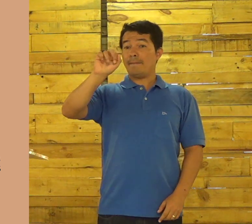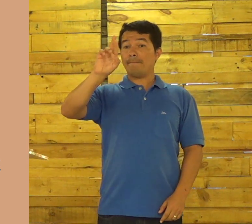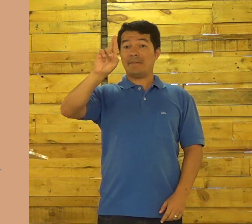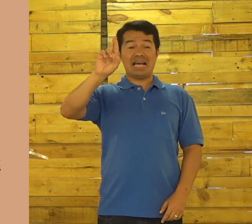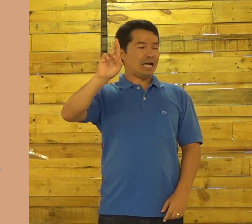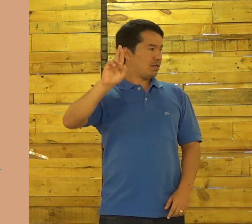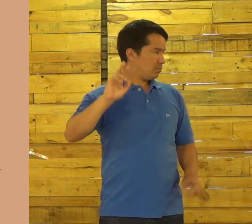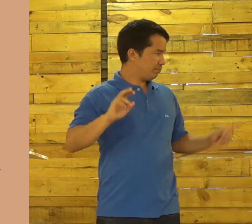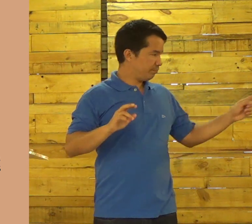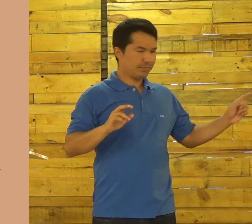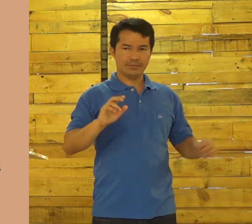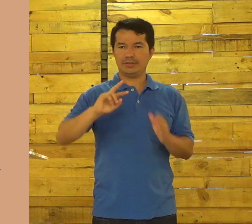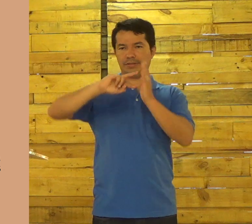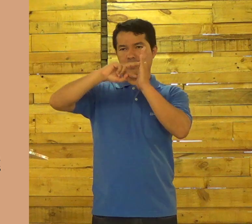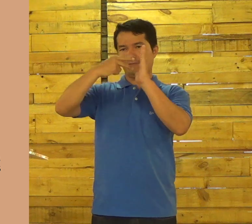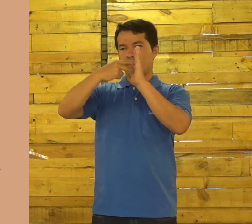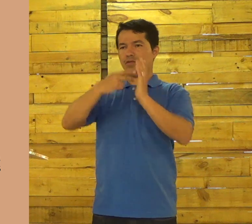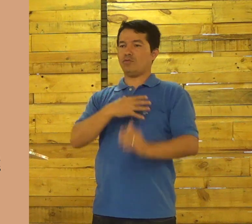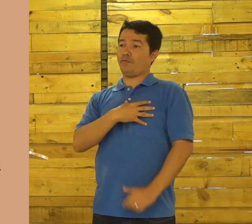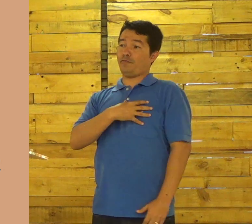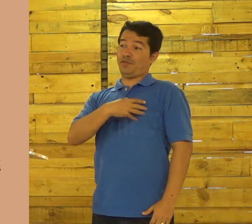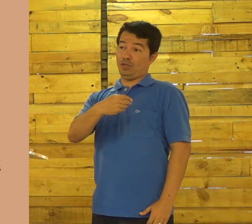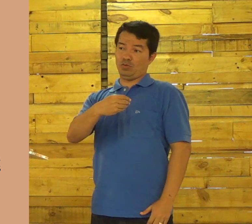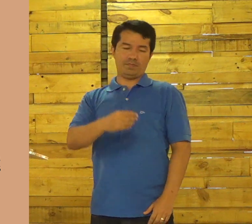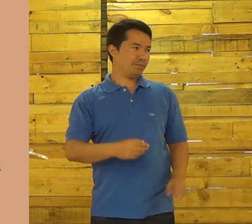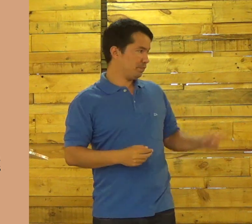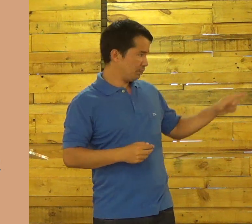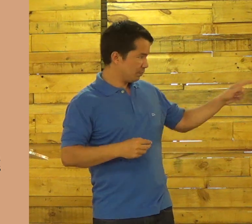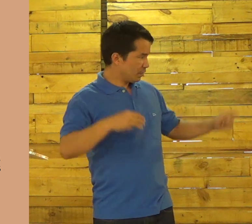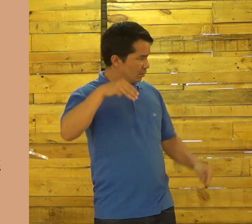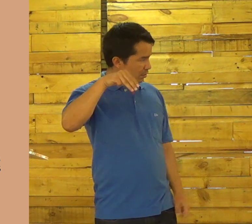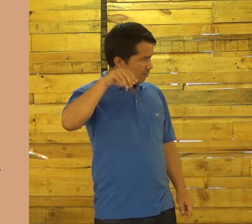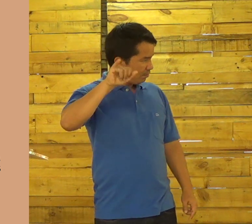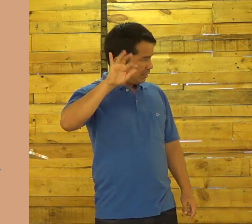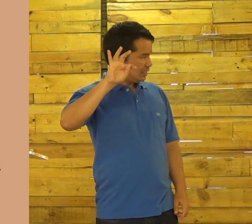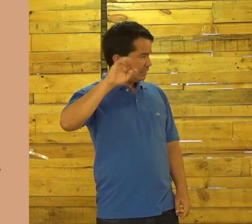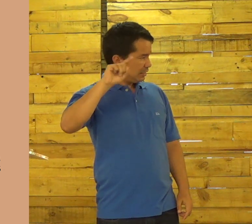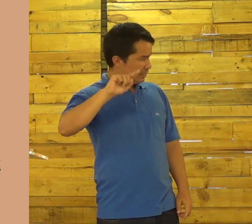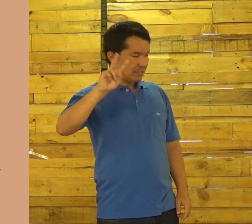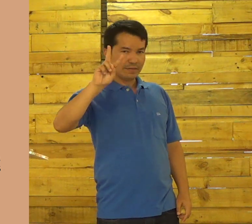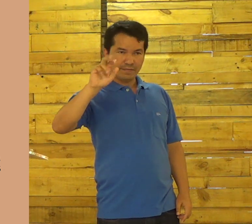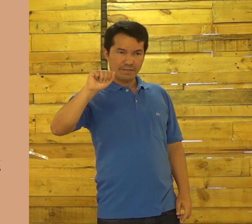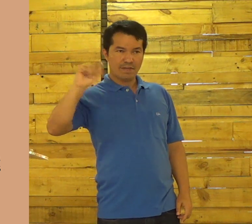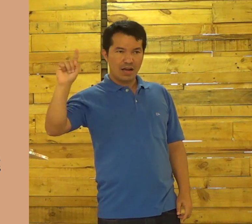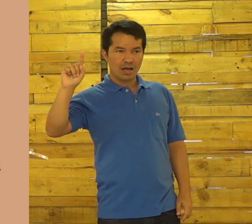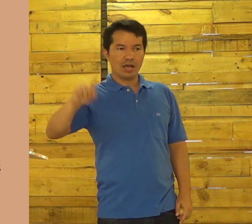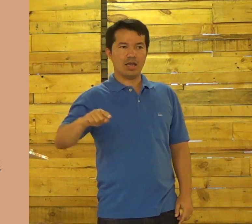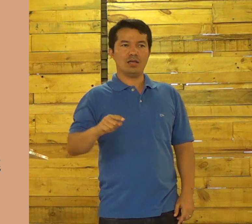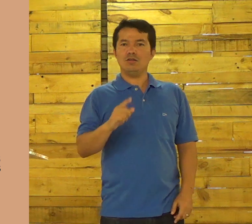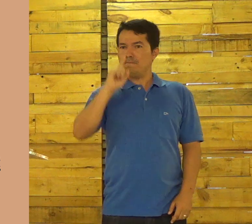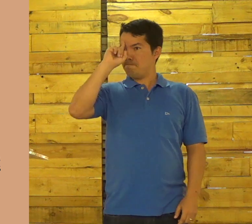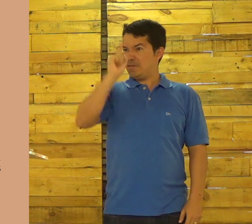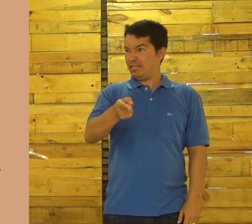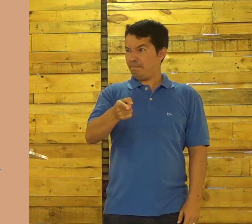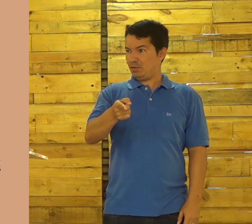E o nome desse ritual é Bar Mitzvah.